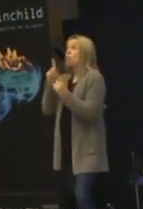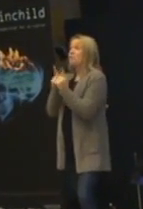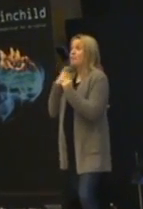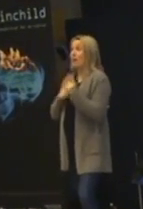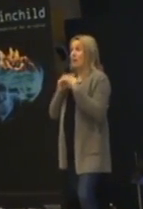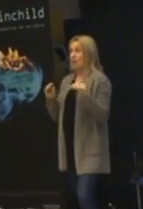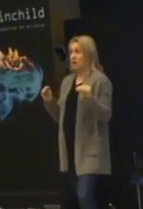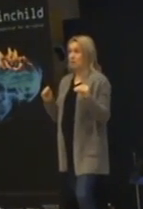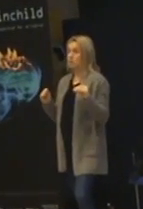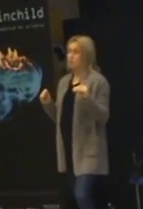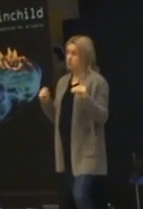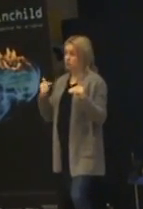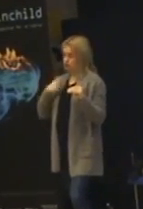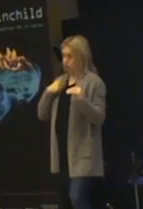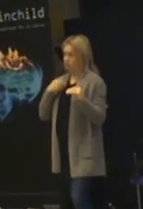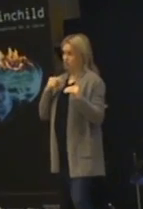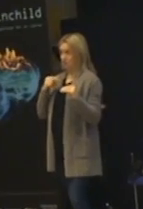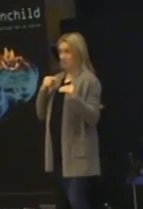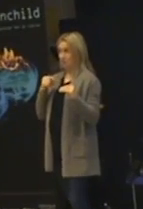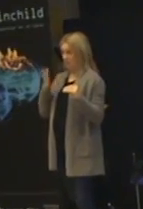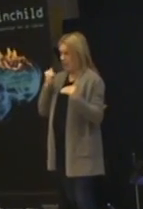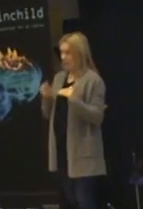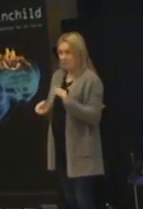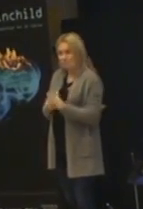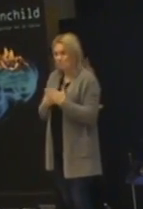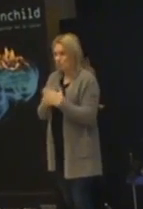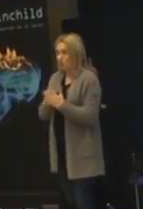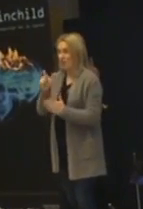så kan jag verkligen som lärare bidra med det.